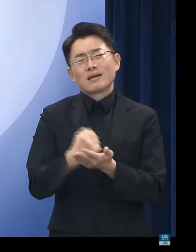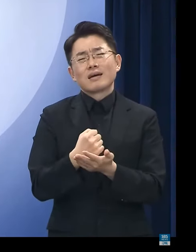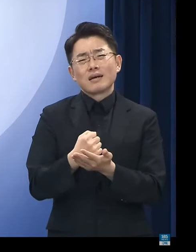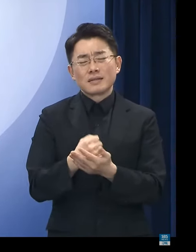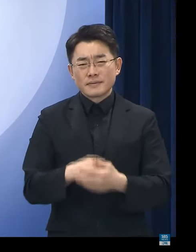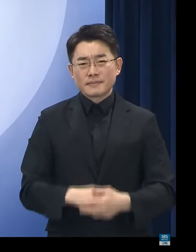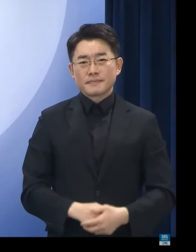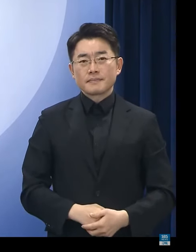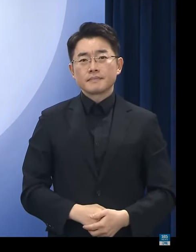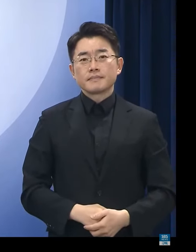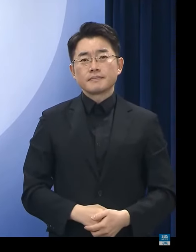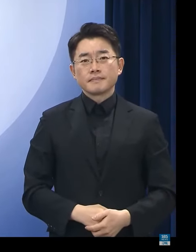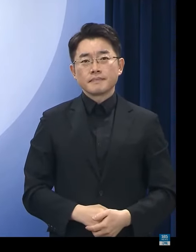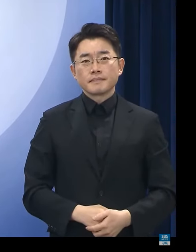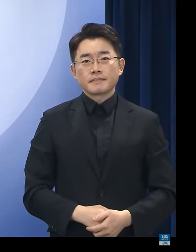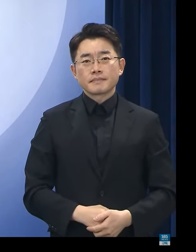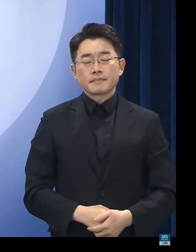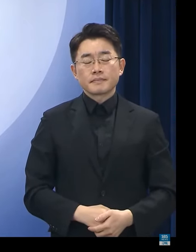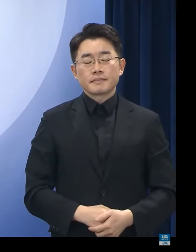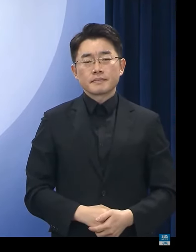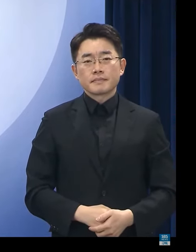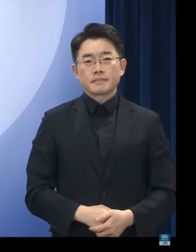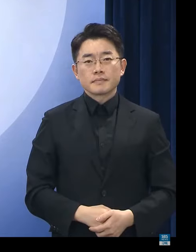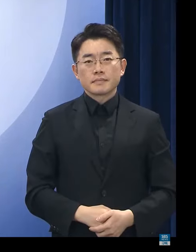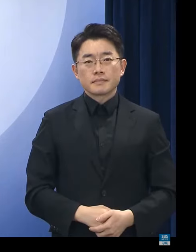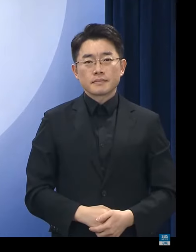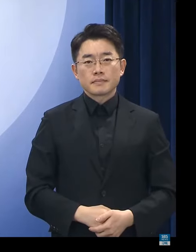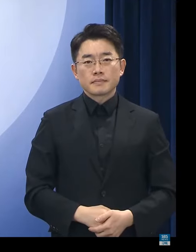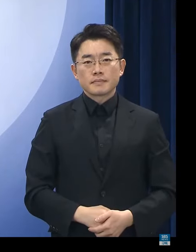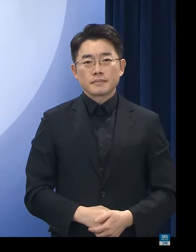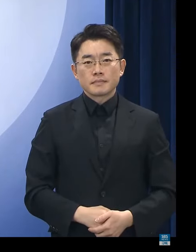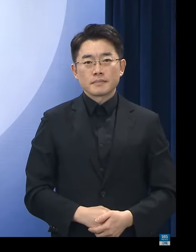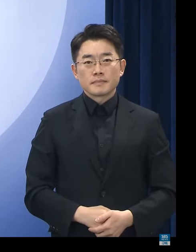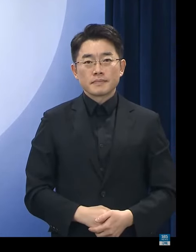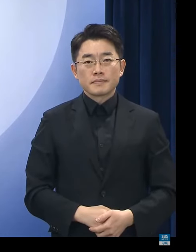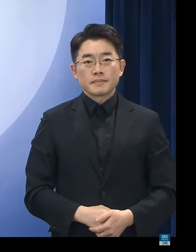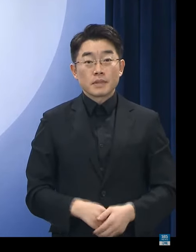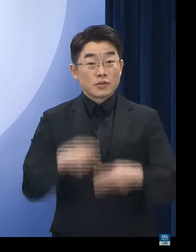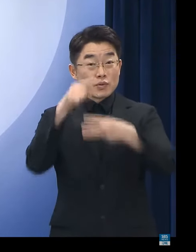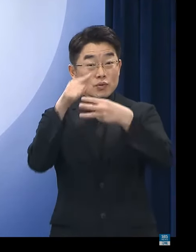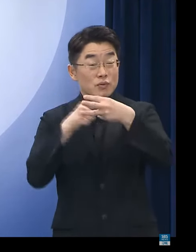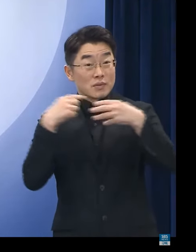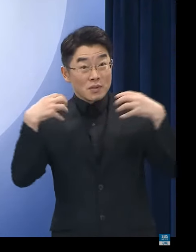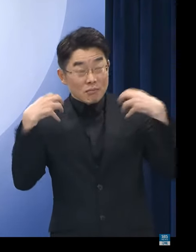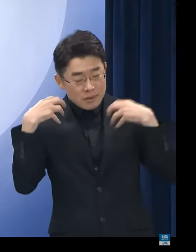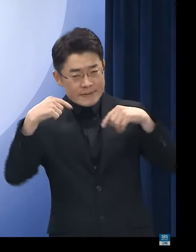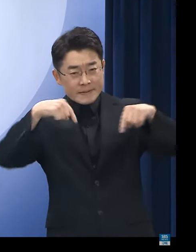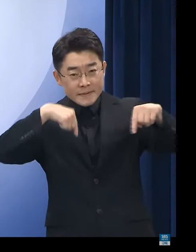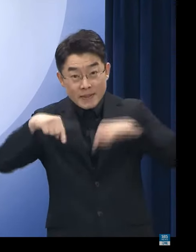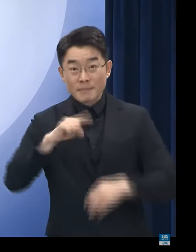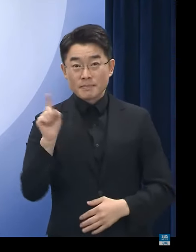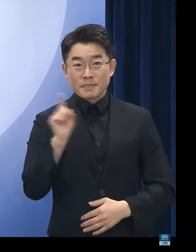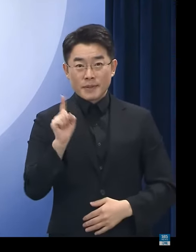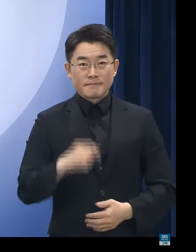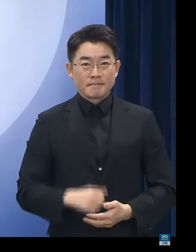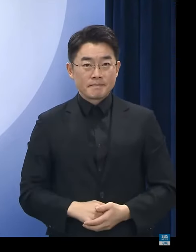있습니다. 이에 윤석열 정부는 출범 직후부터